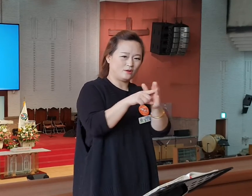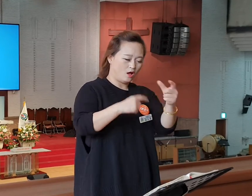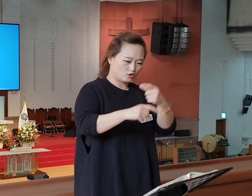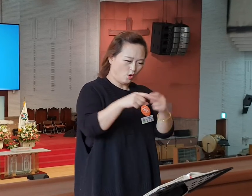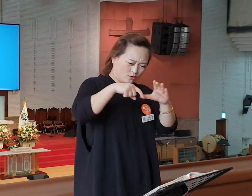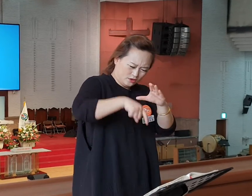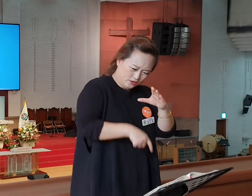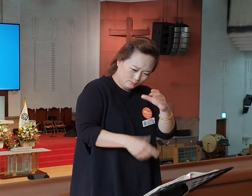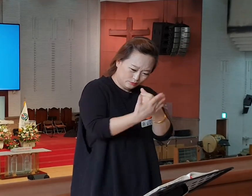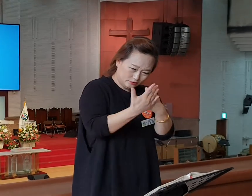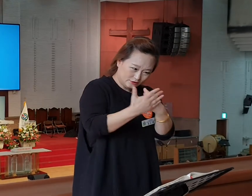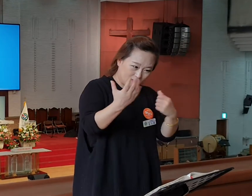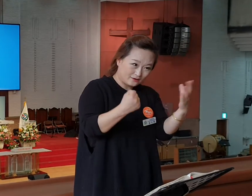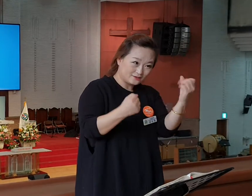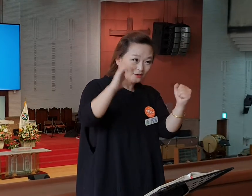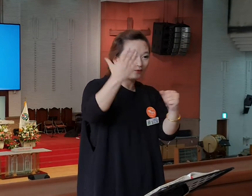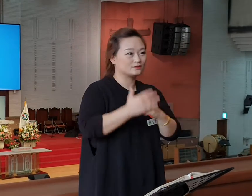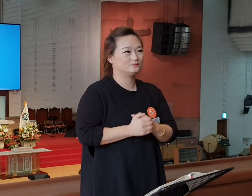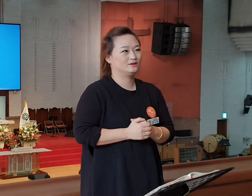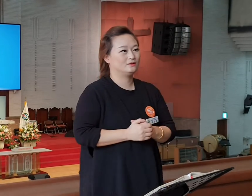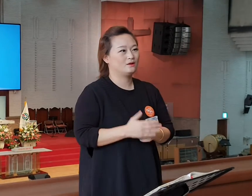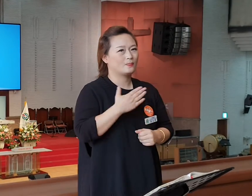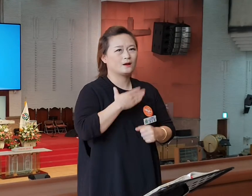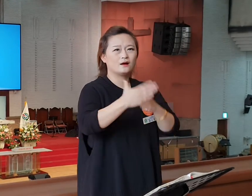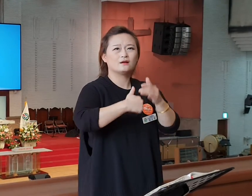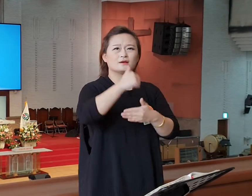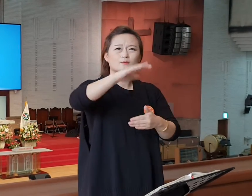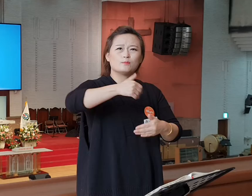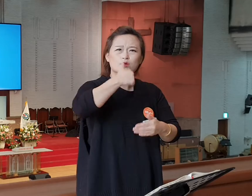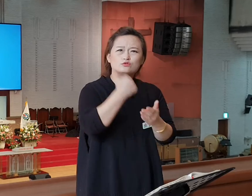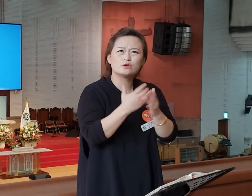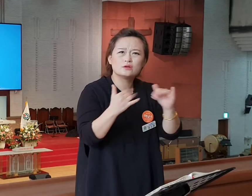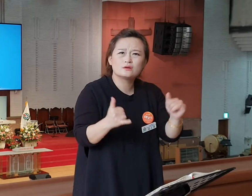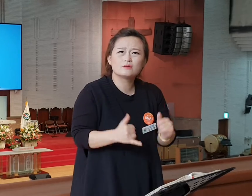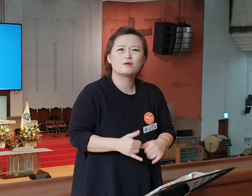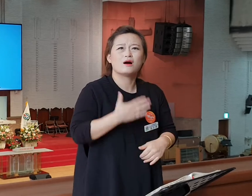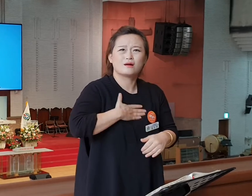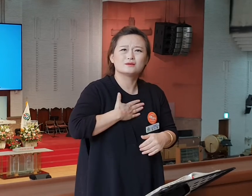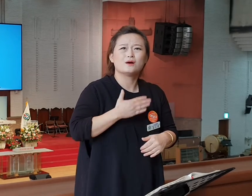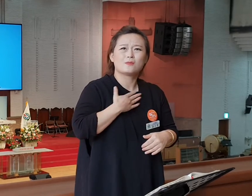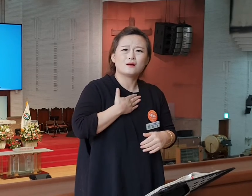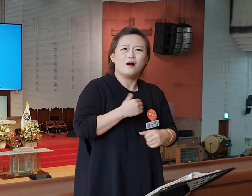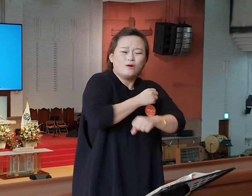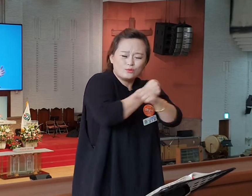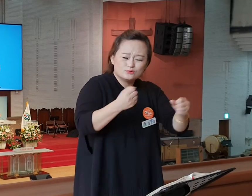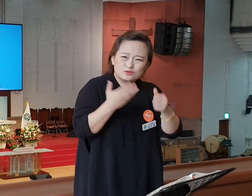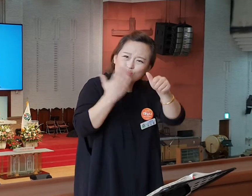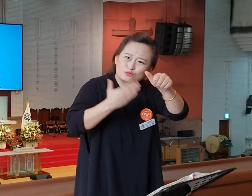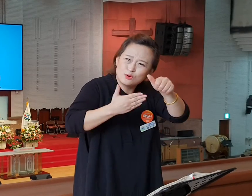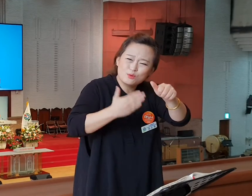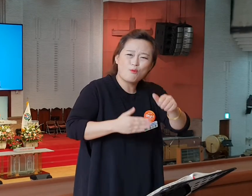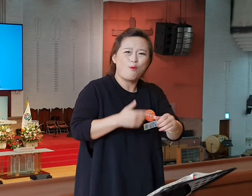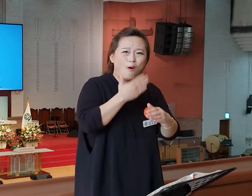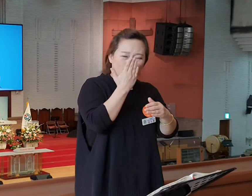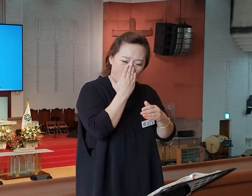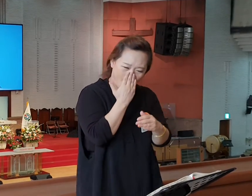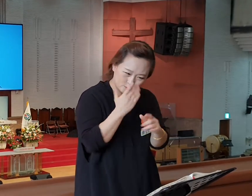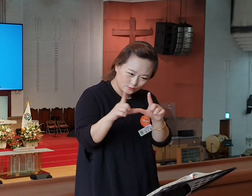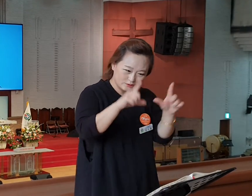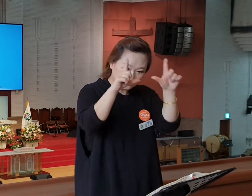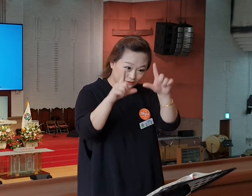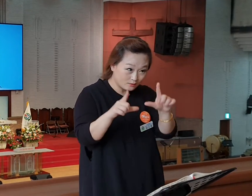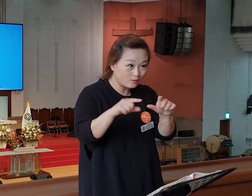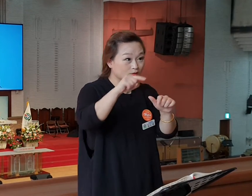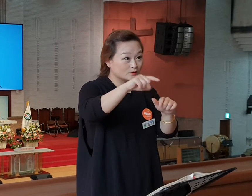깊은 은혜로 들어가죠. 내가 하나님 앞에 죄인이라는 걸 떼닫고 용서함을 구하며 겸손히 살아가는 삶 그것으로도 충분하고